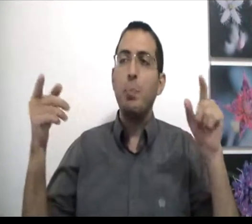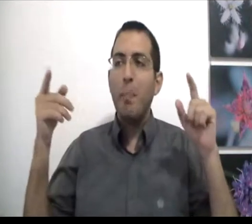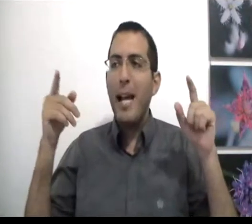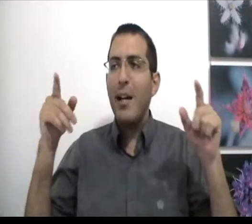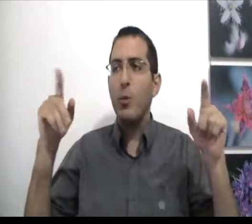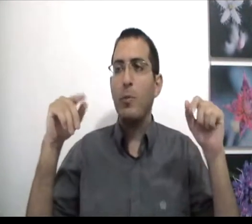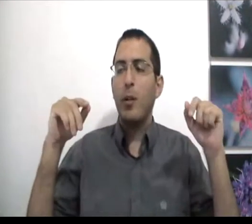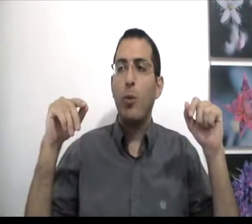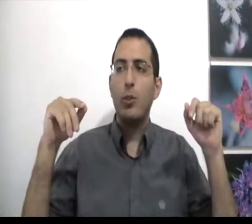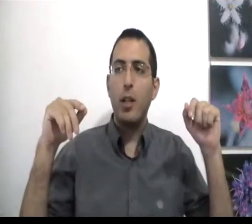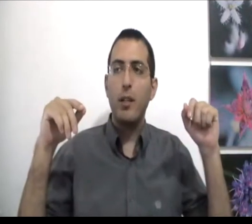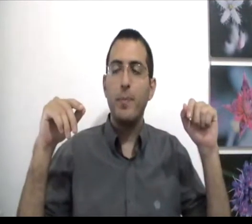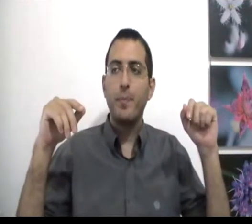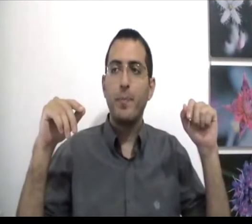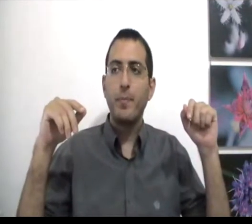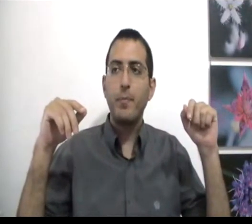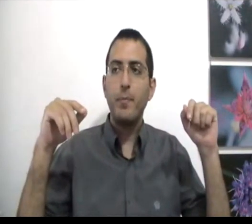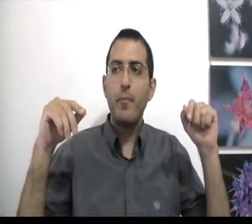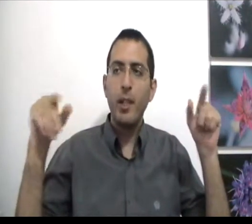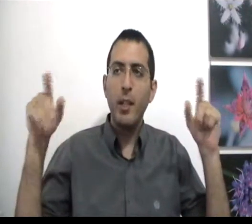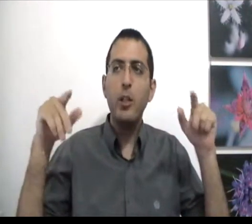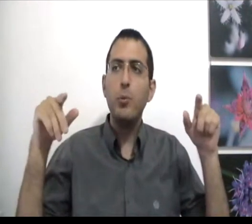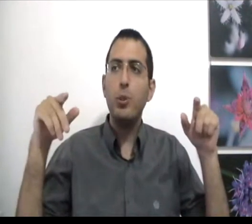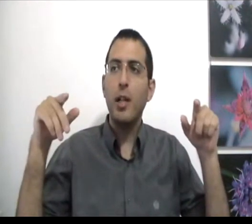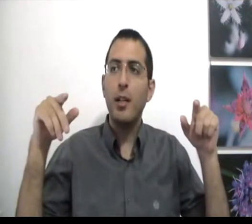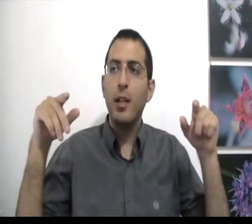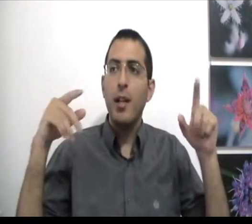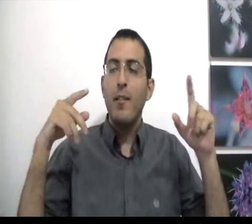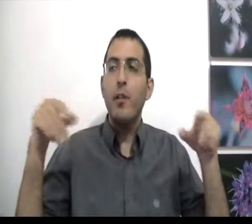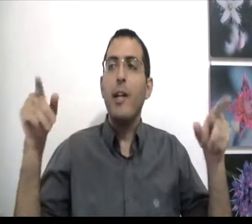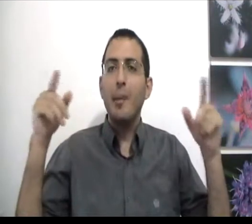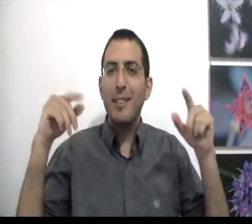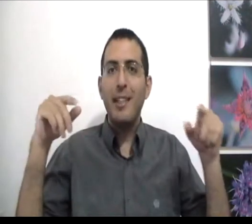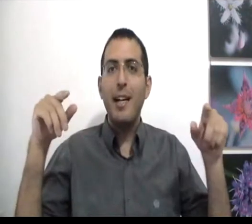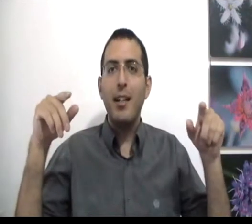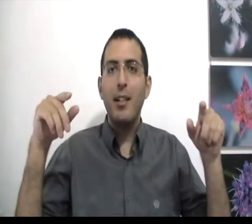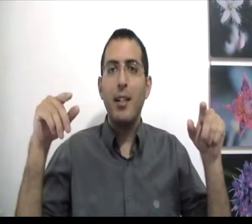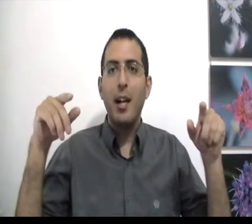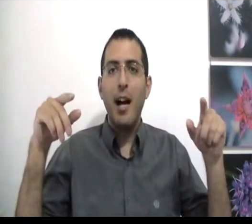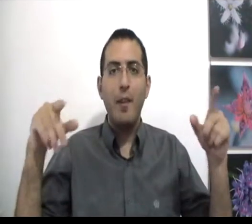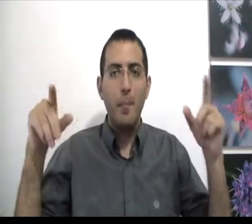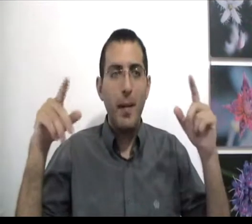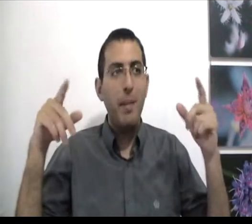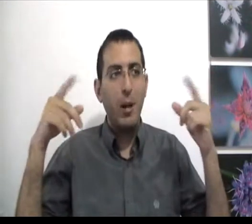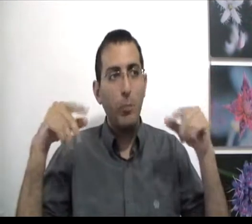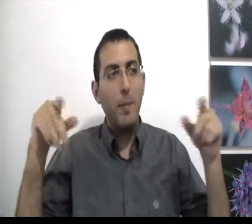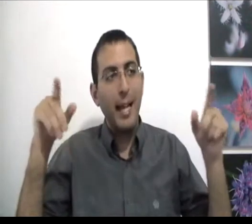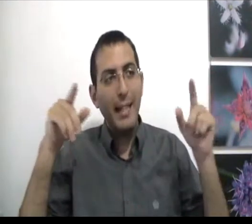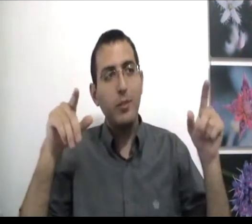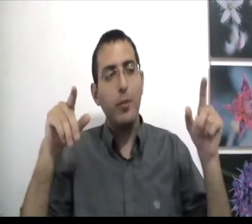100% מהכוחות שלך להיות מאושר ולא היית מצליח אבל 100% עוד פעם על האין סוף